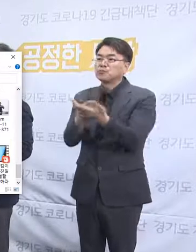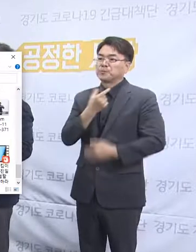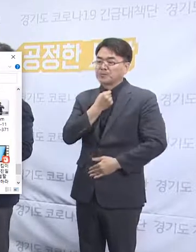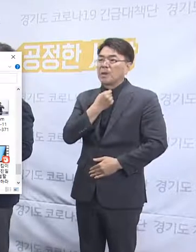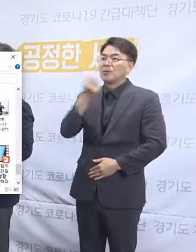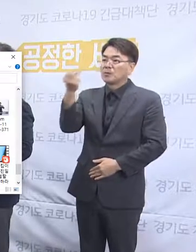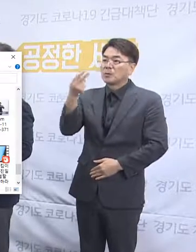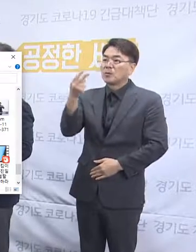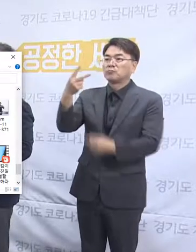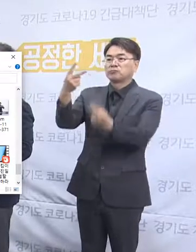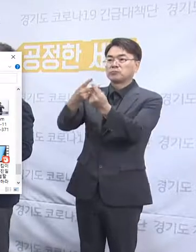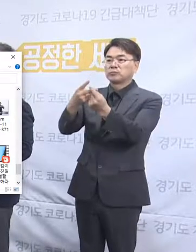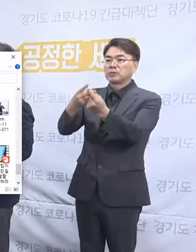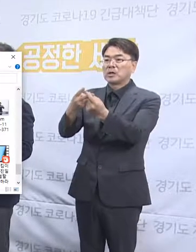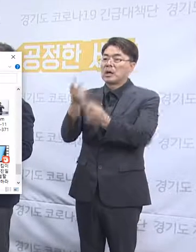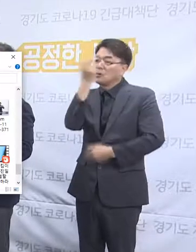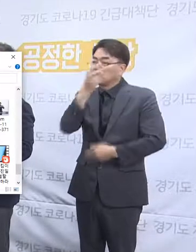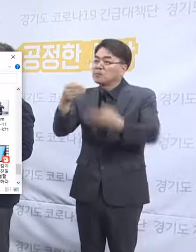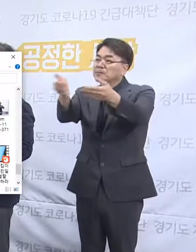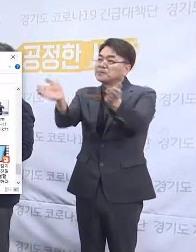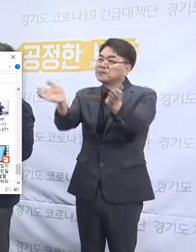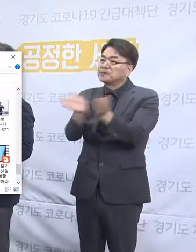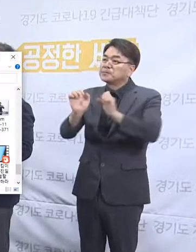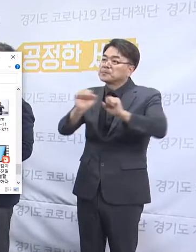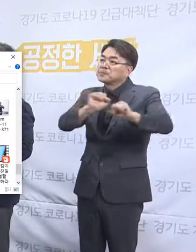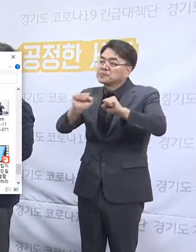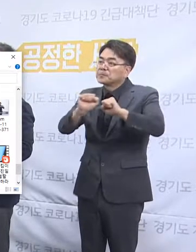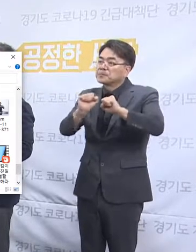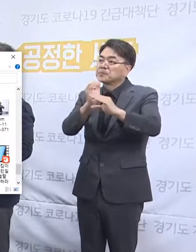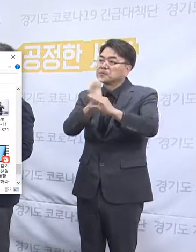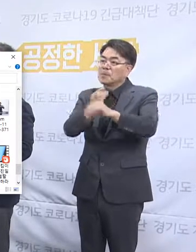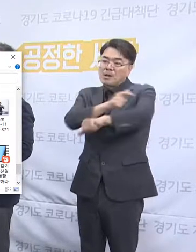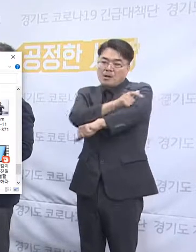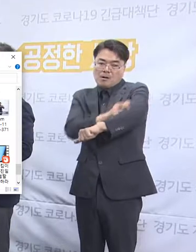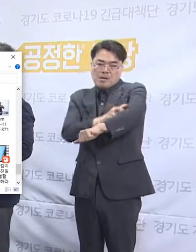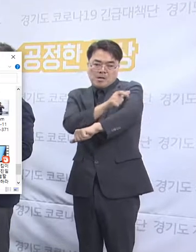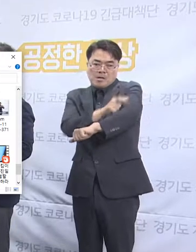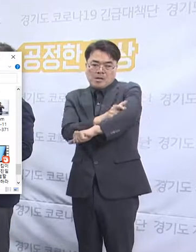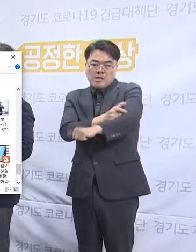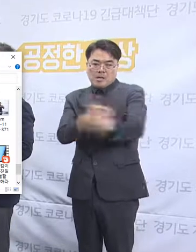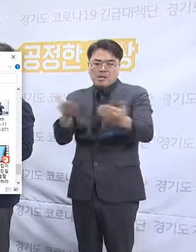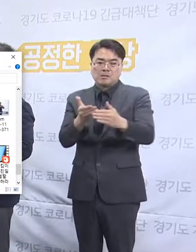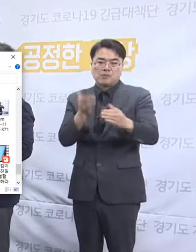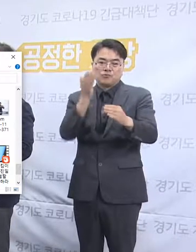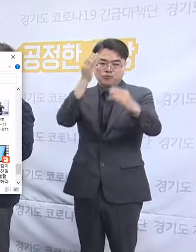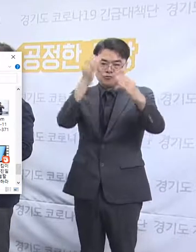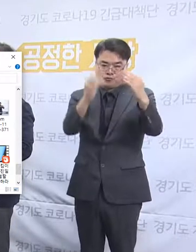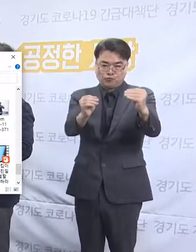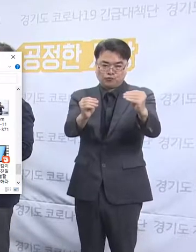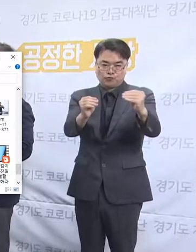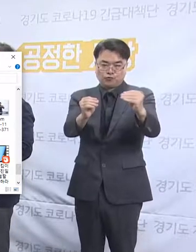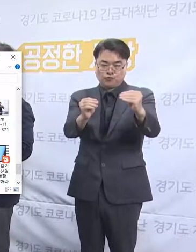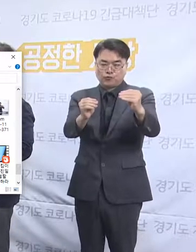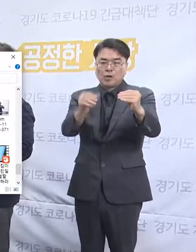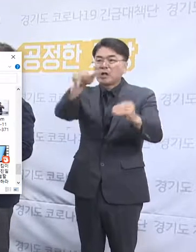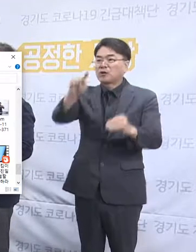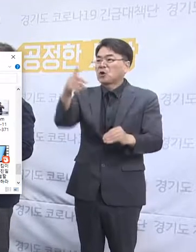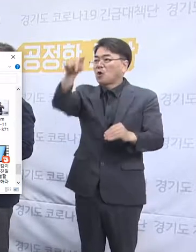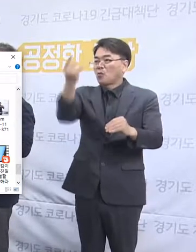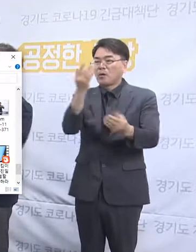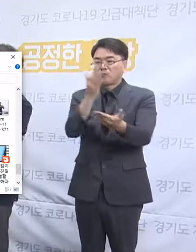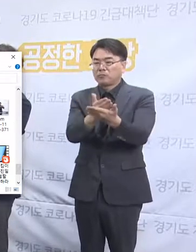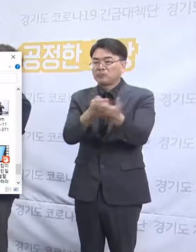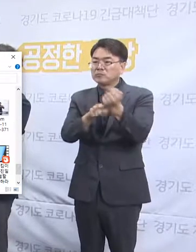조사단이 활동을 중단하고 이사진에게 내려진 직무정기 처분 철회에 대한 조기적 입장에 대해서